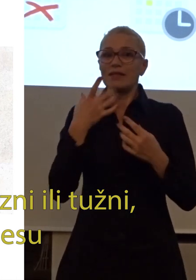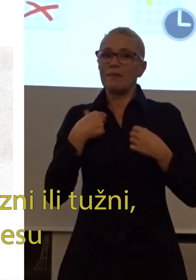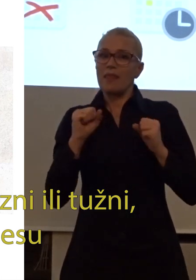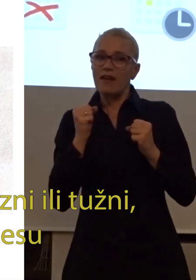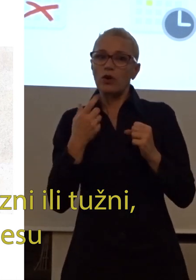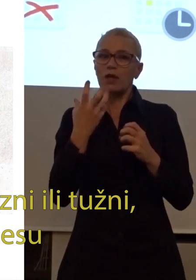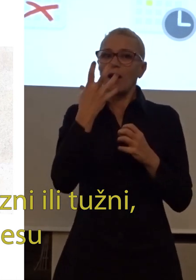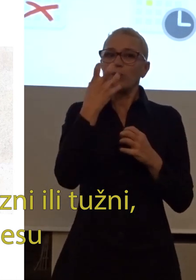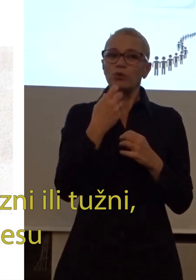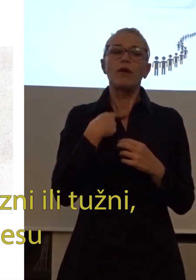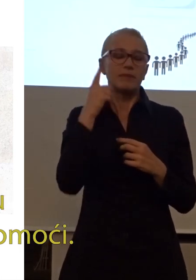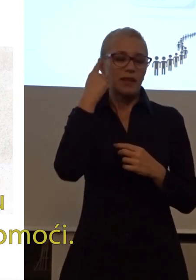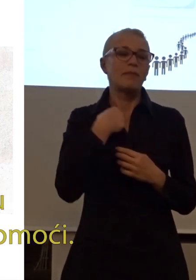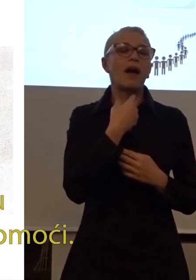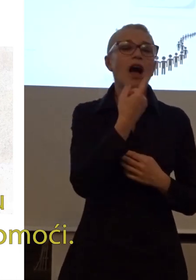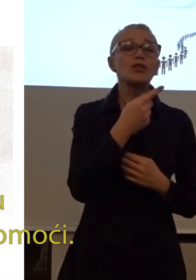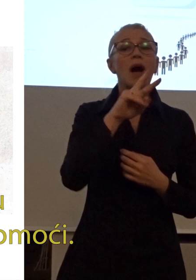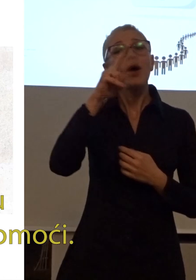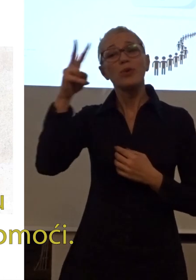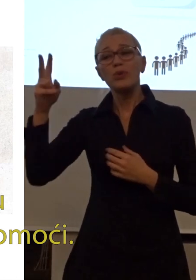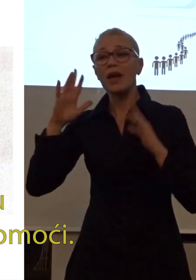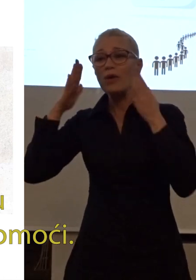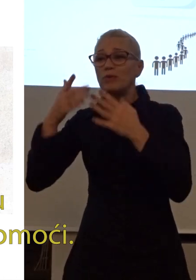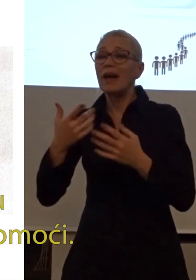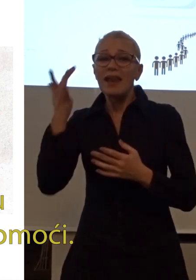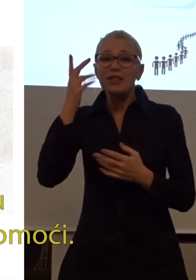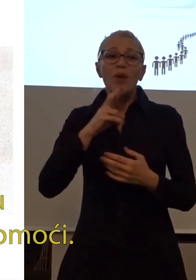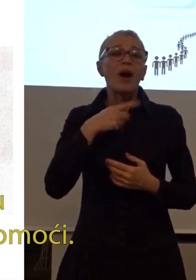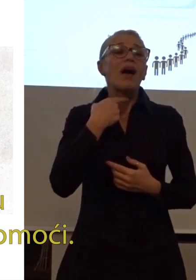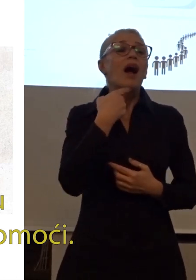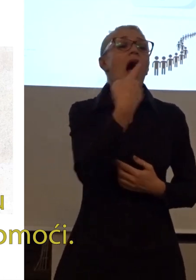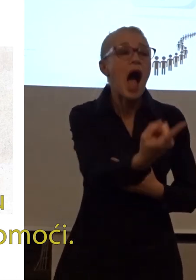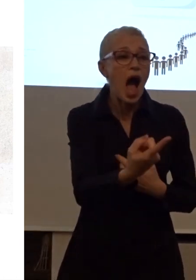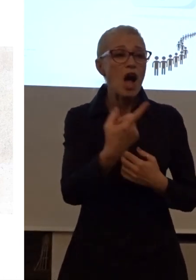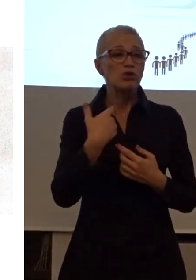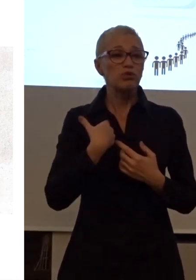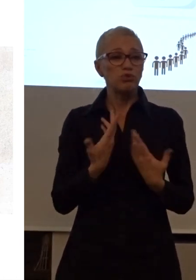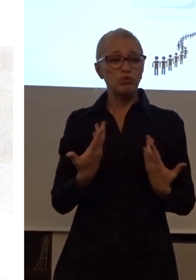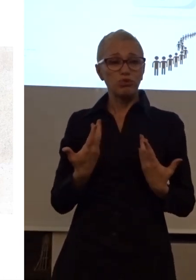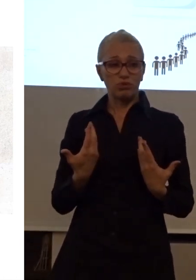tužni, ne umeju da prenesu kako se osjećaju i kako im se može pomoći.